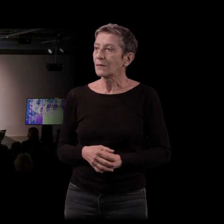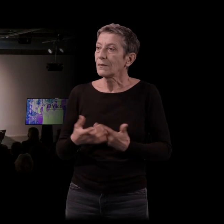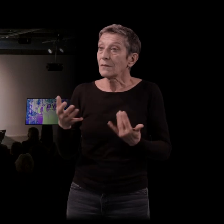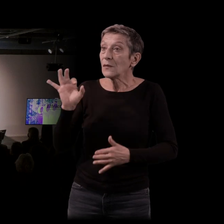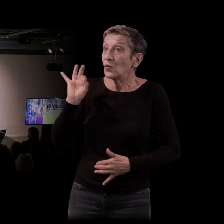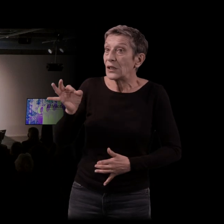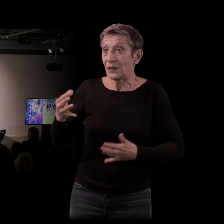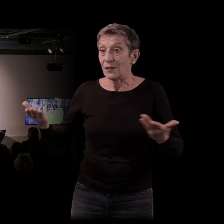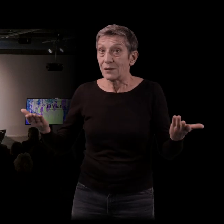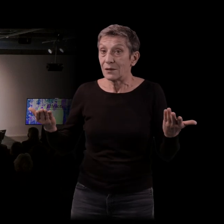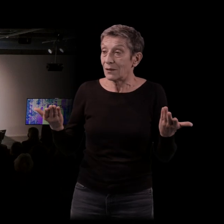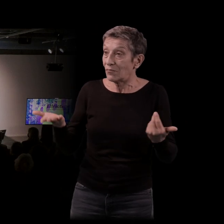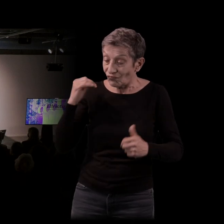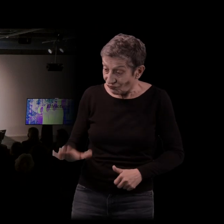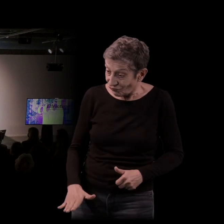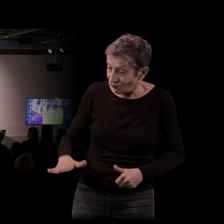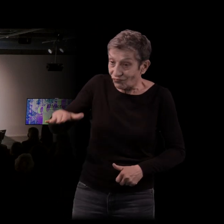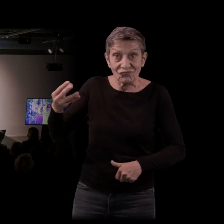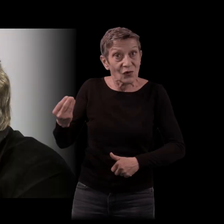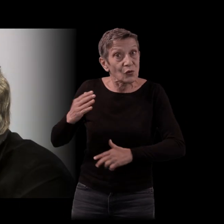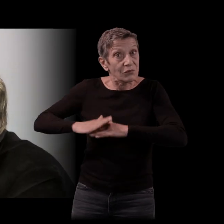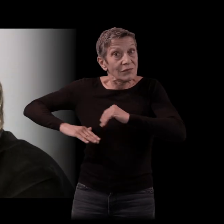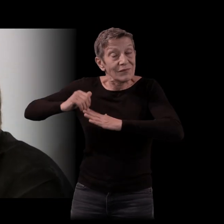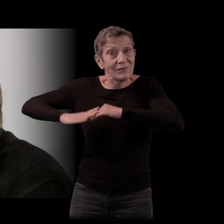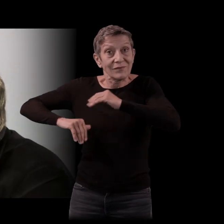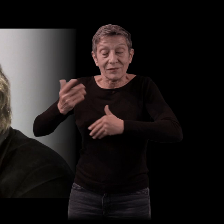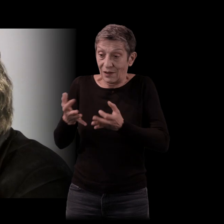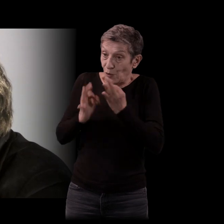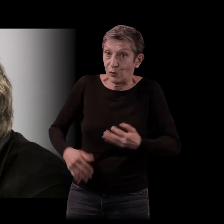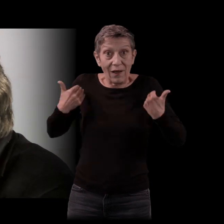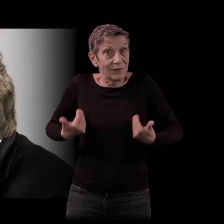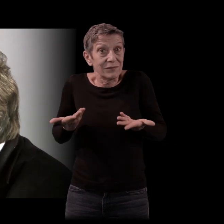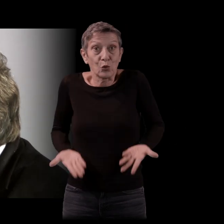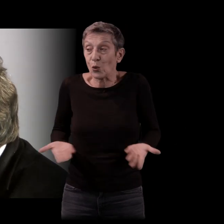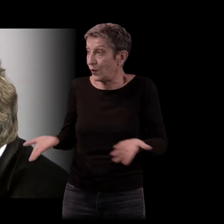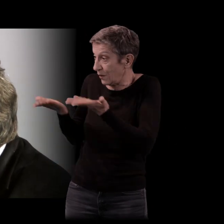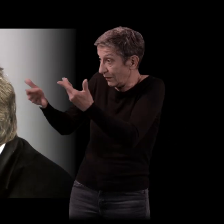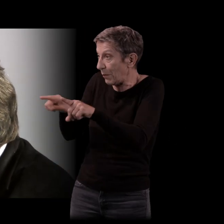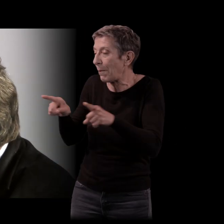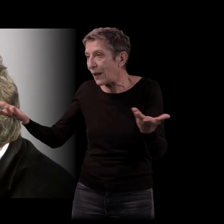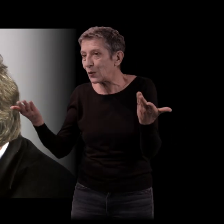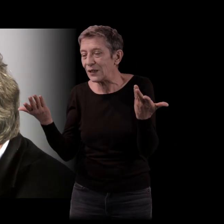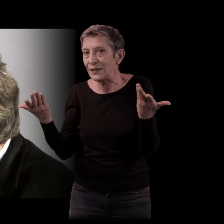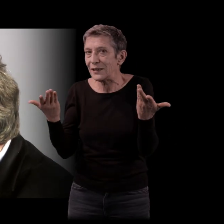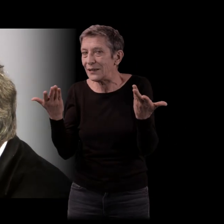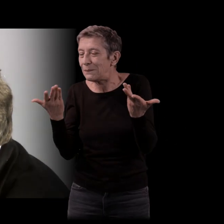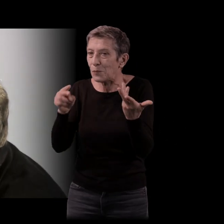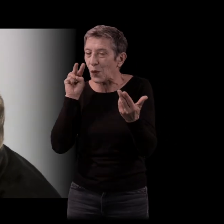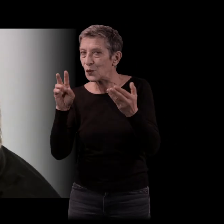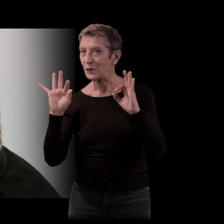constructions d'enfance,'une certaine manière. Notamment, notre manière d'aborder les histoires. Or, quelque chose qui revient souvent vous concernant,